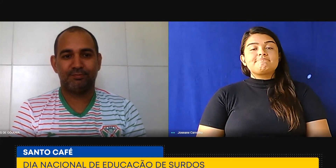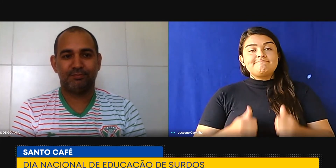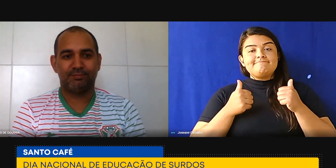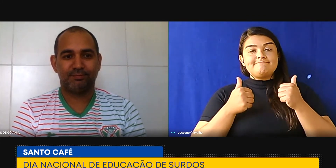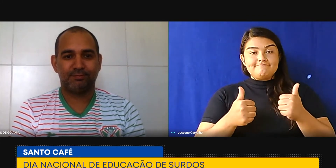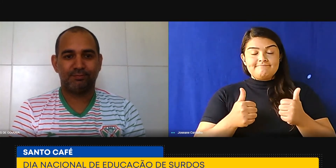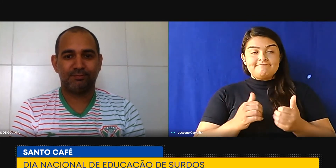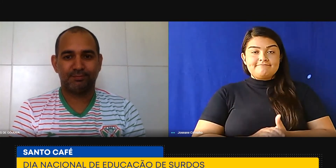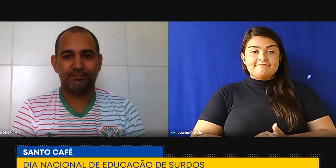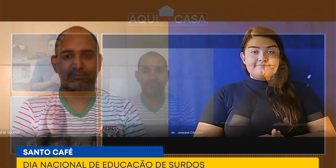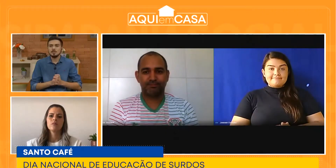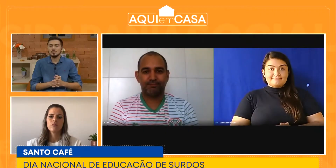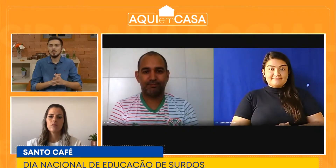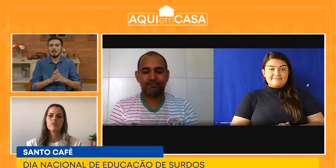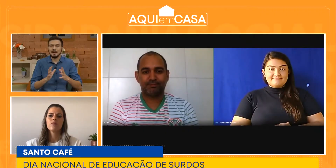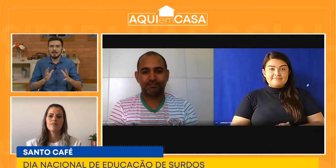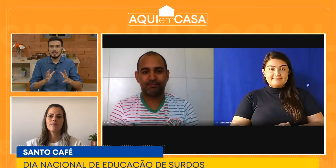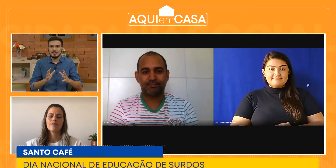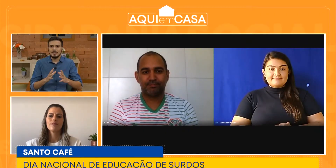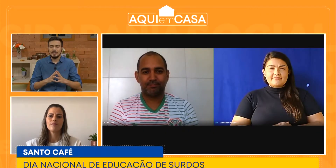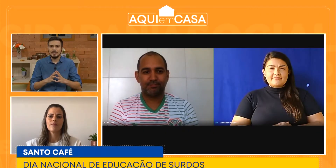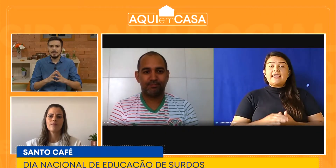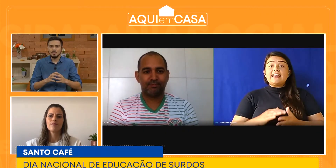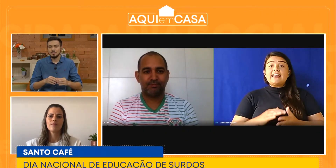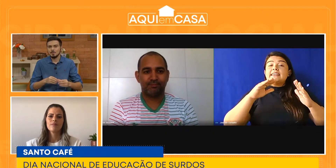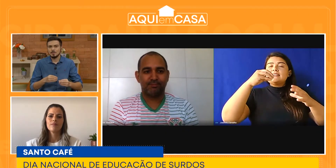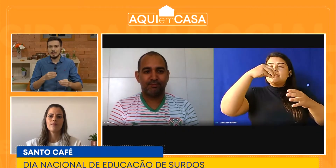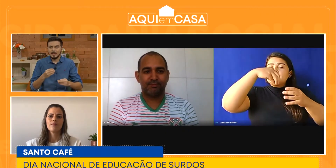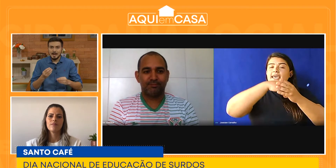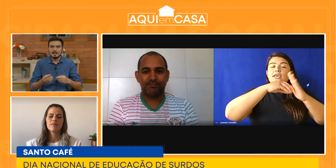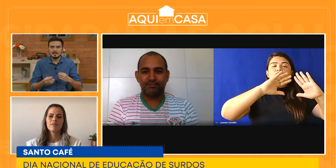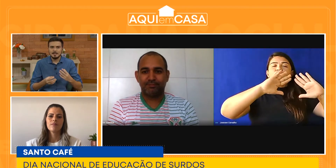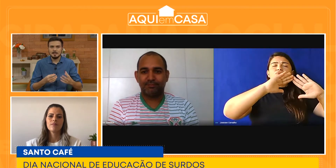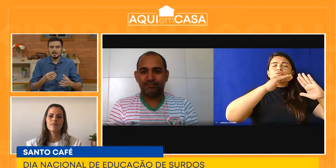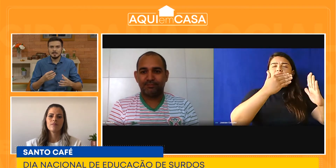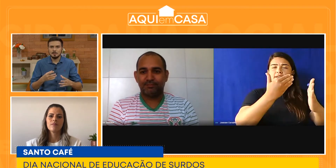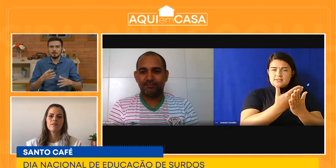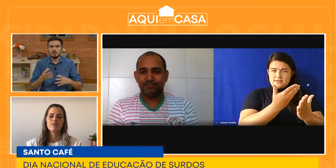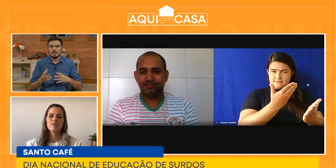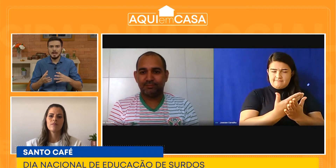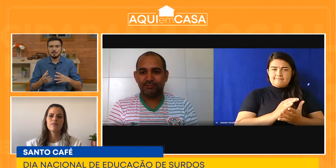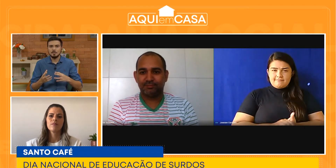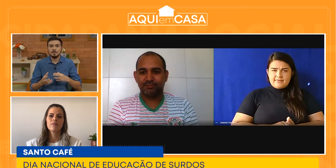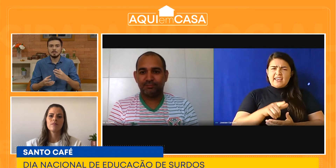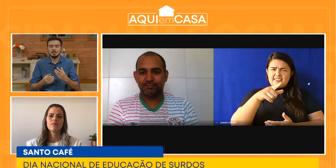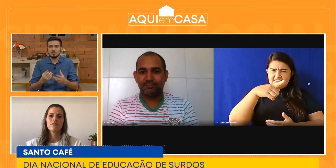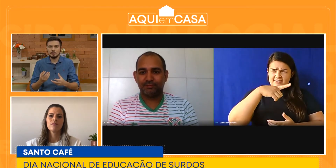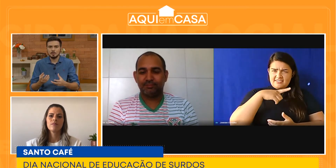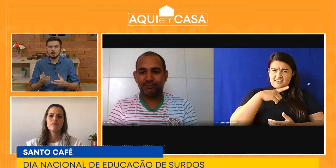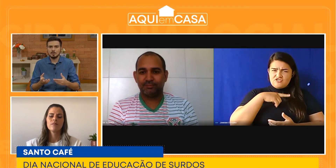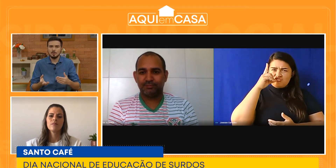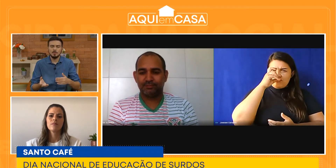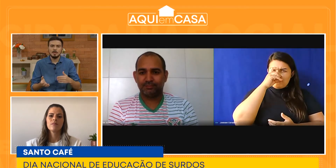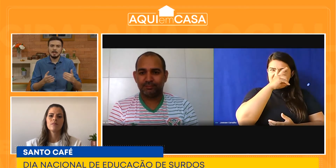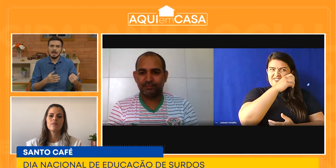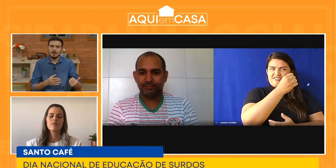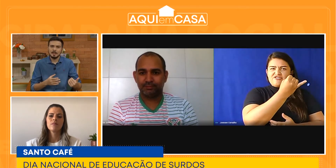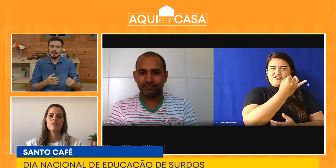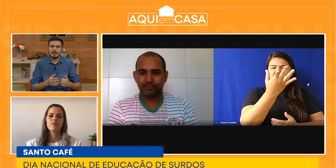No ambiente escolar, há, sim, essa dificuldade em muitas instituições, como a Marina acabou